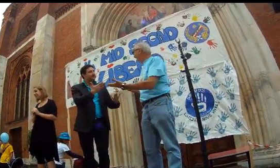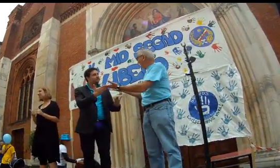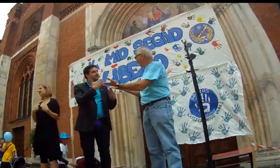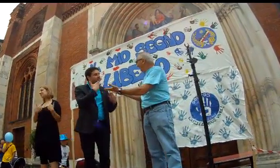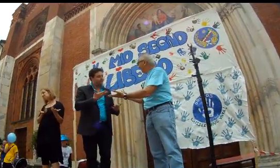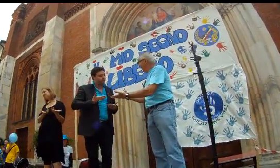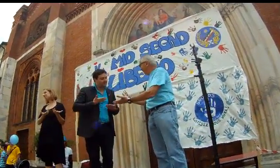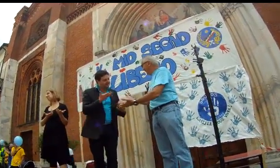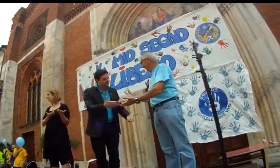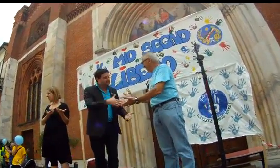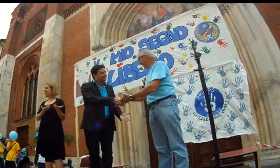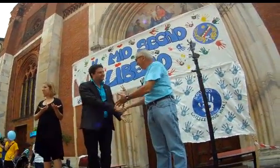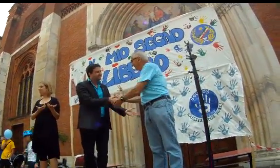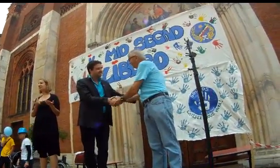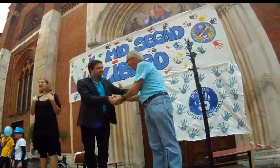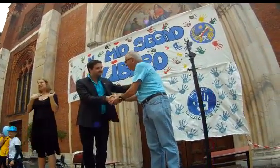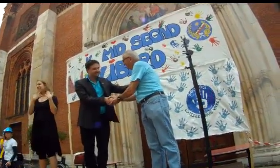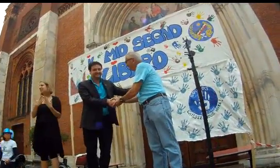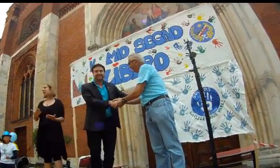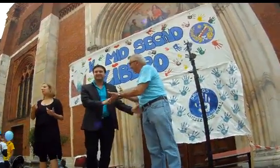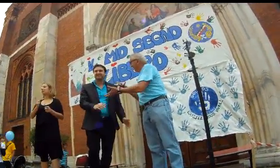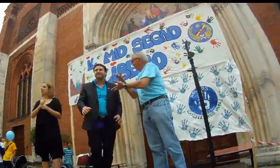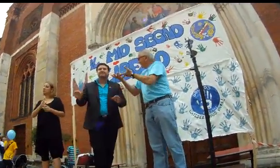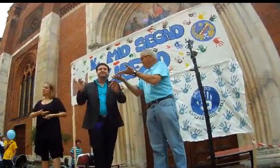grazie grazie